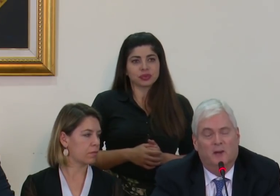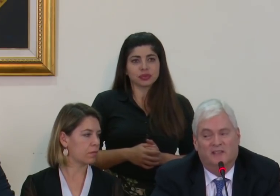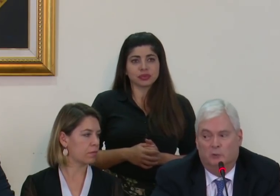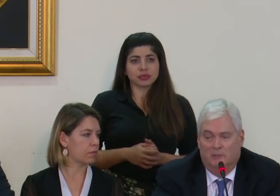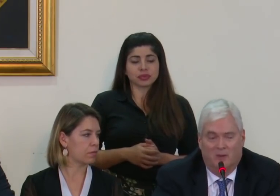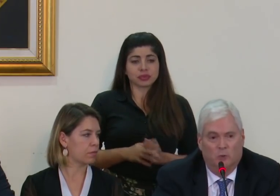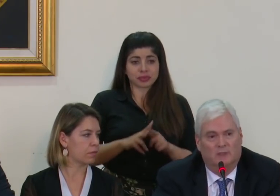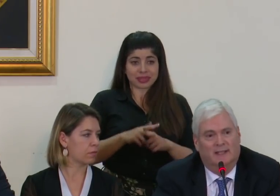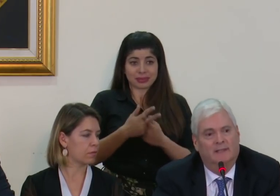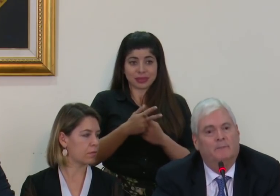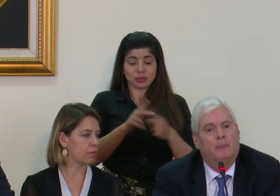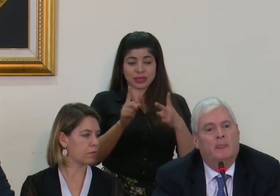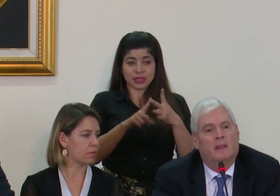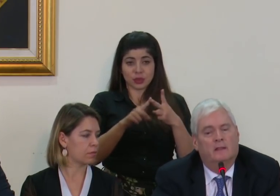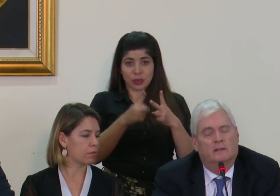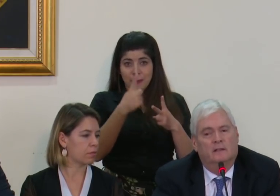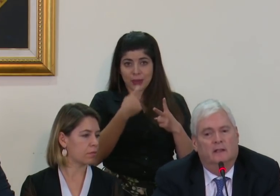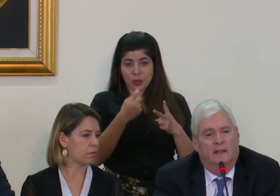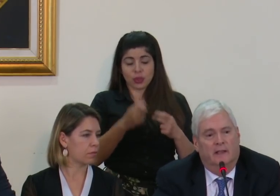empiezo por la segunda pregunta